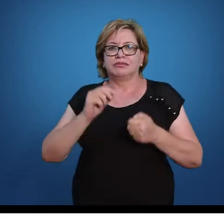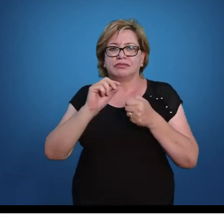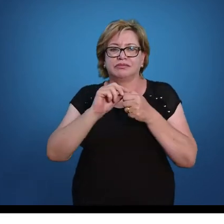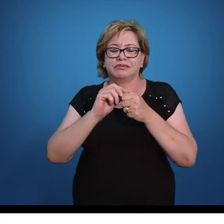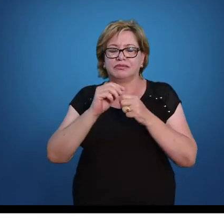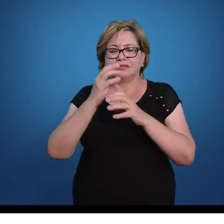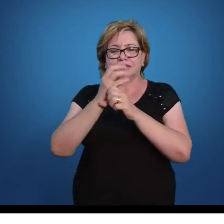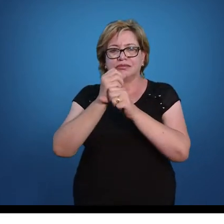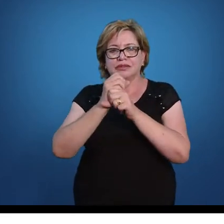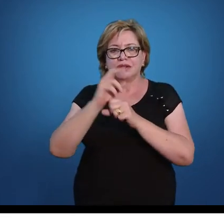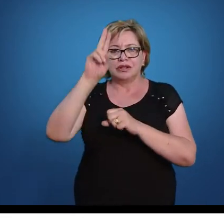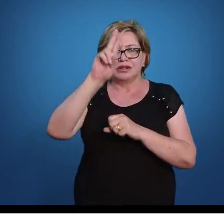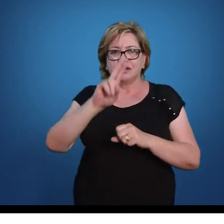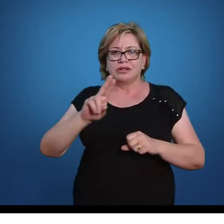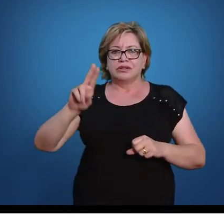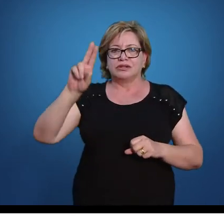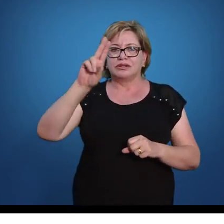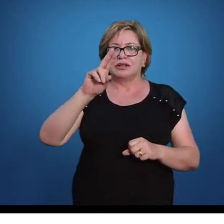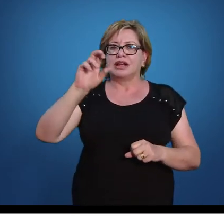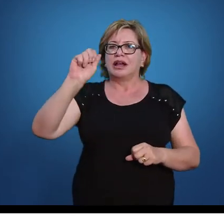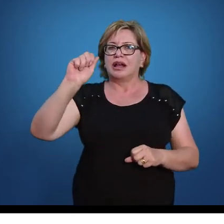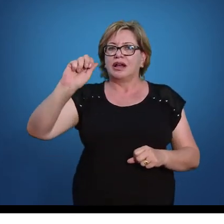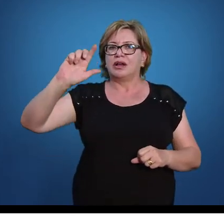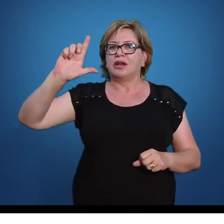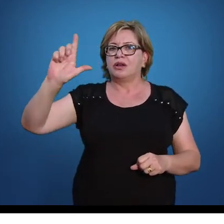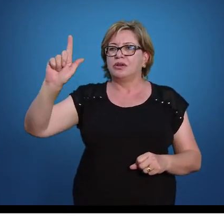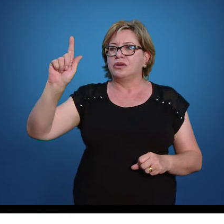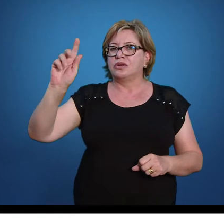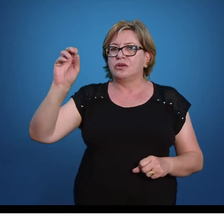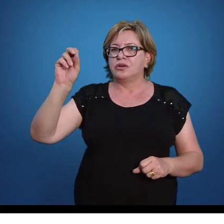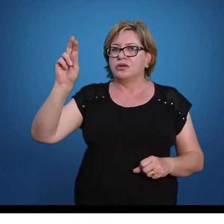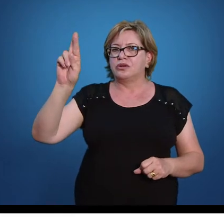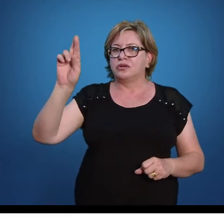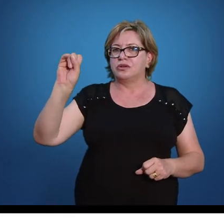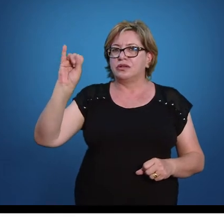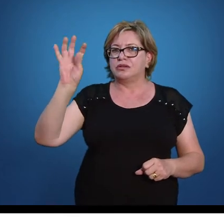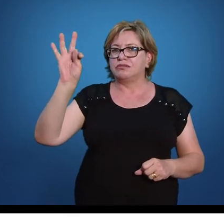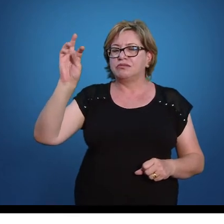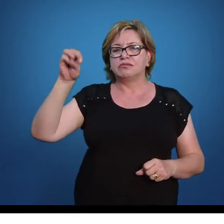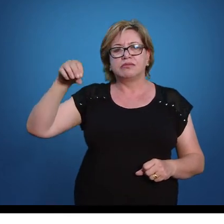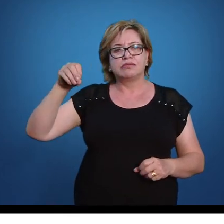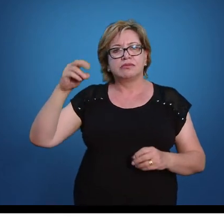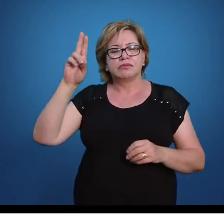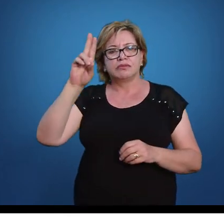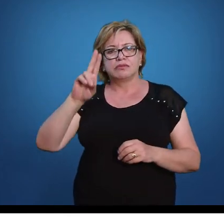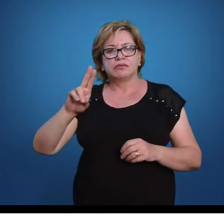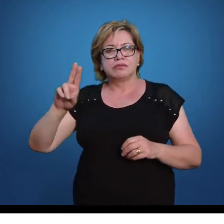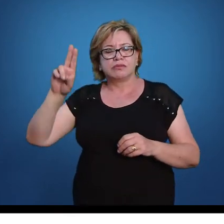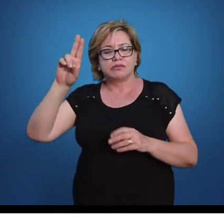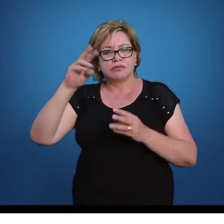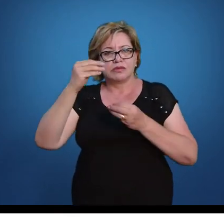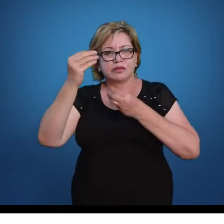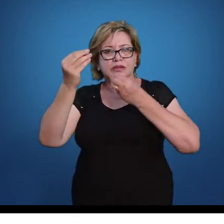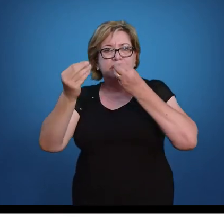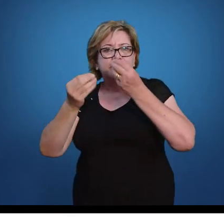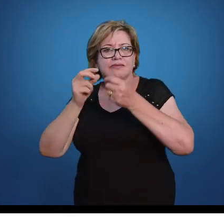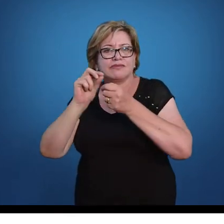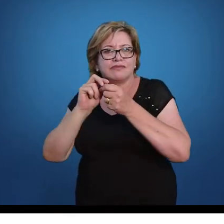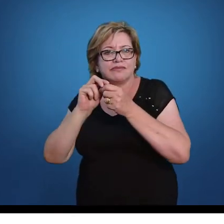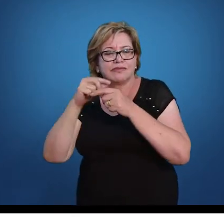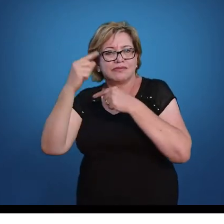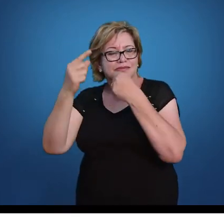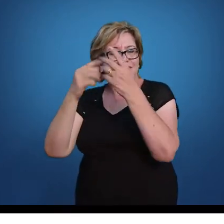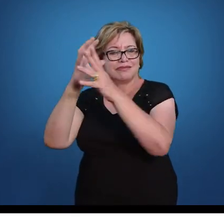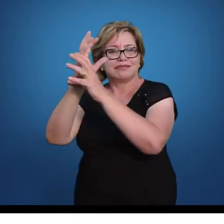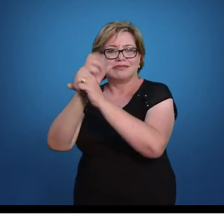efetuar essa soma, a gente usa o que a gente chama de algoritmo. Ou seja, é um processo pronto que você tem, desenvolve esse processo e acaba somando